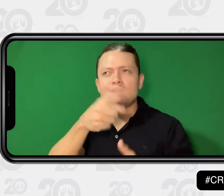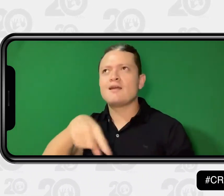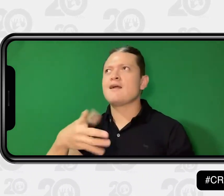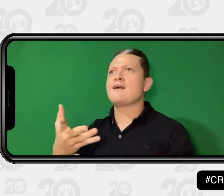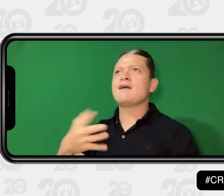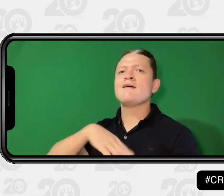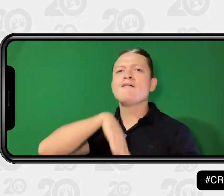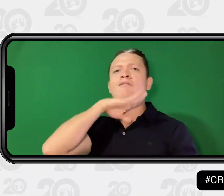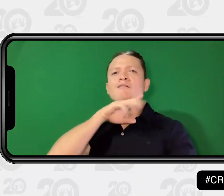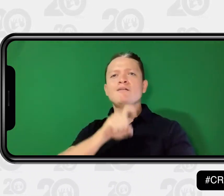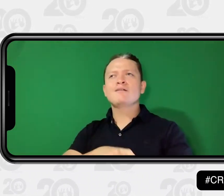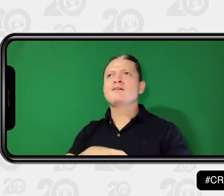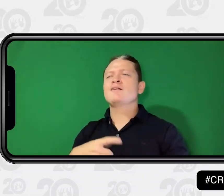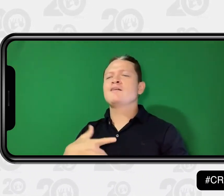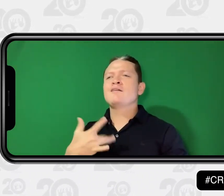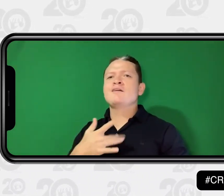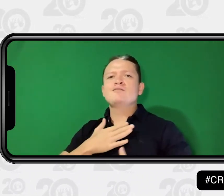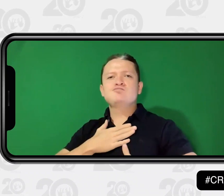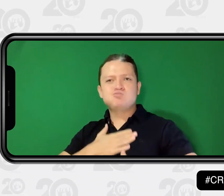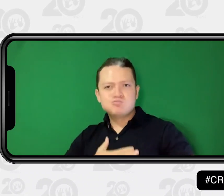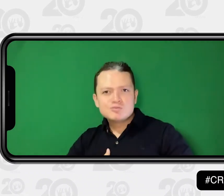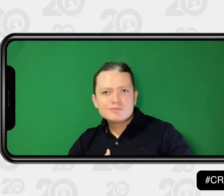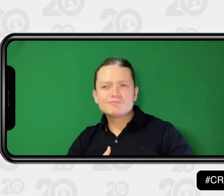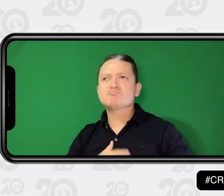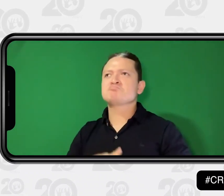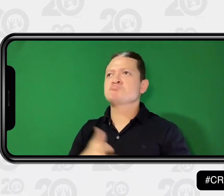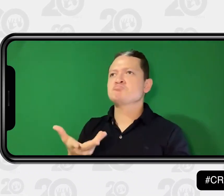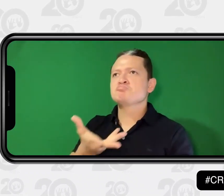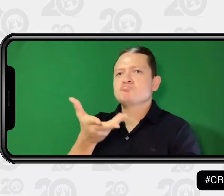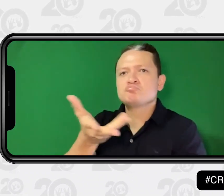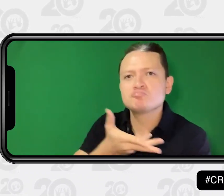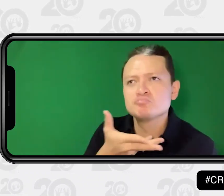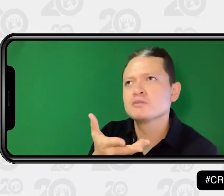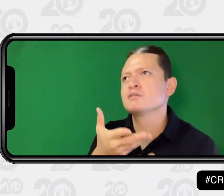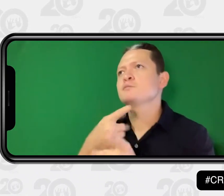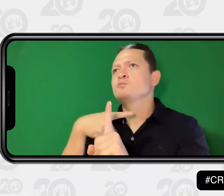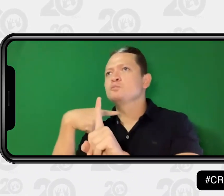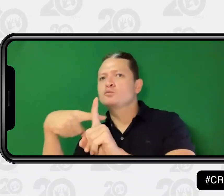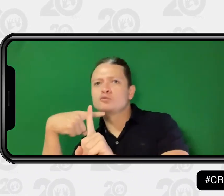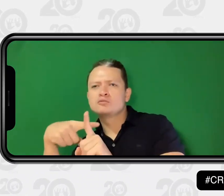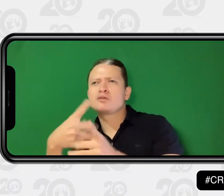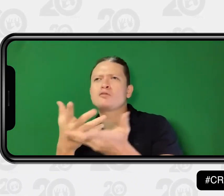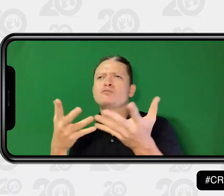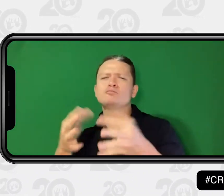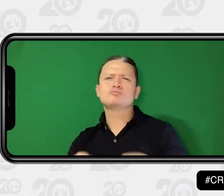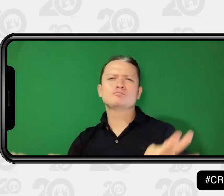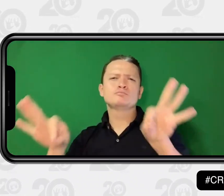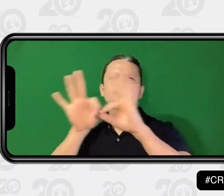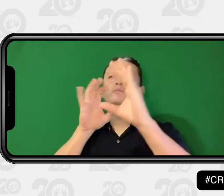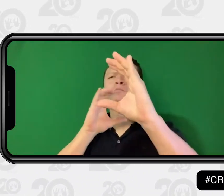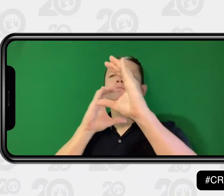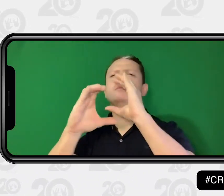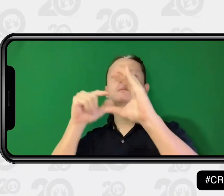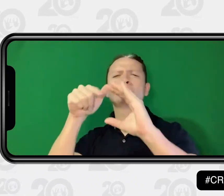tecnología, por medio de la campaña de Ciel, de Relevo de Llamadas, optimizando el tiempo, permitiendo la interacción.